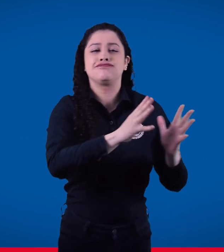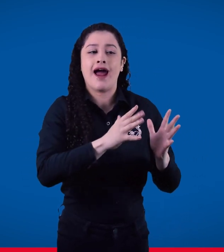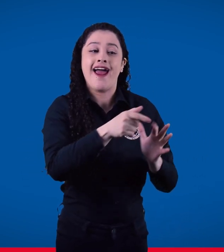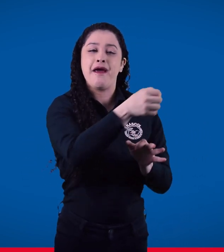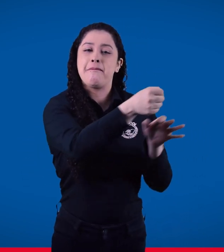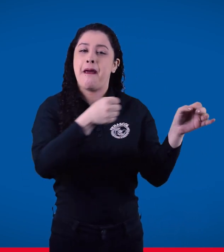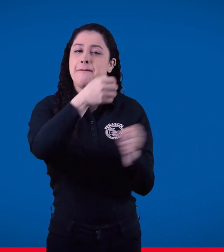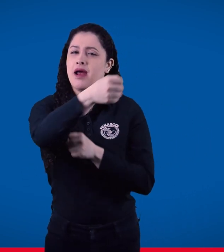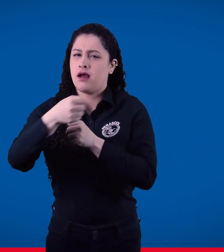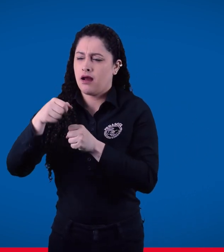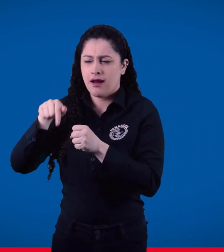sordas.